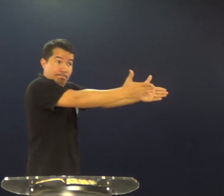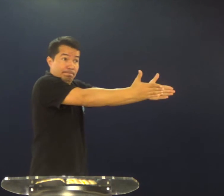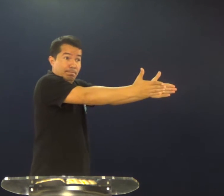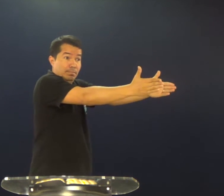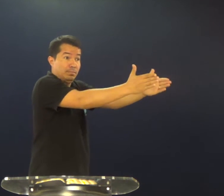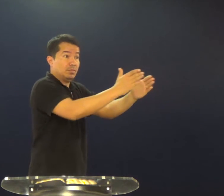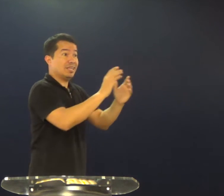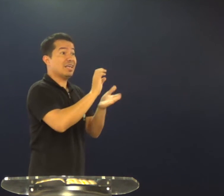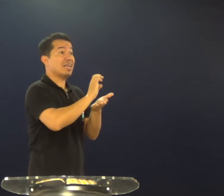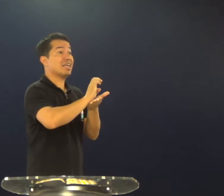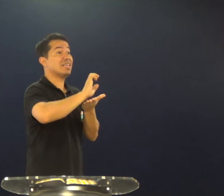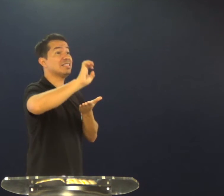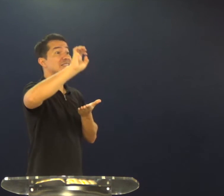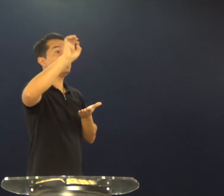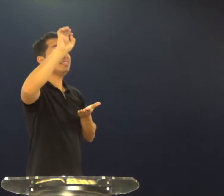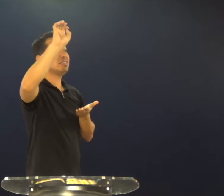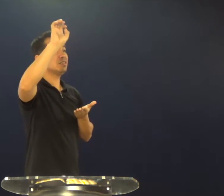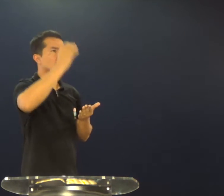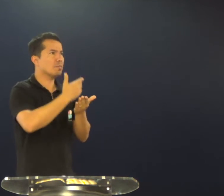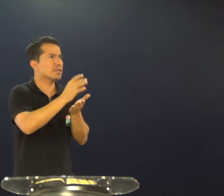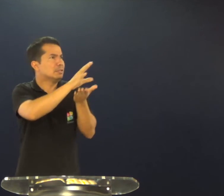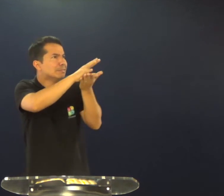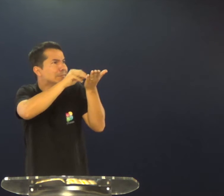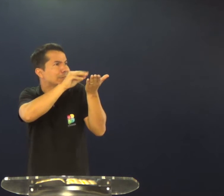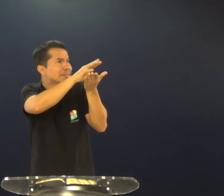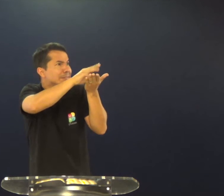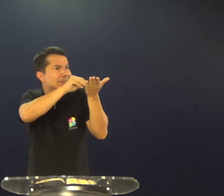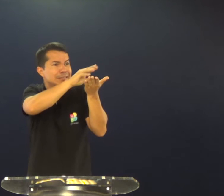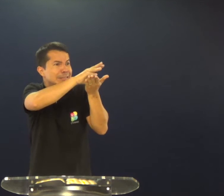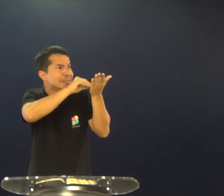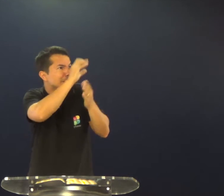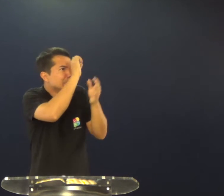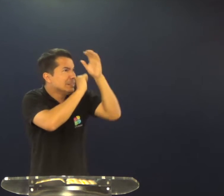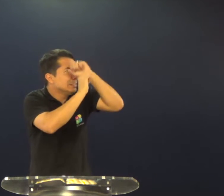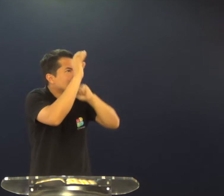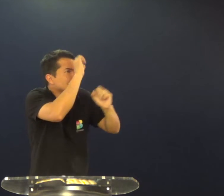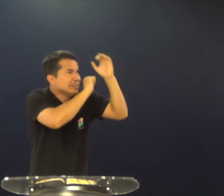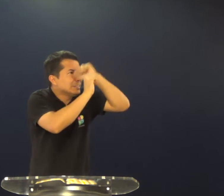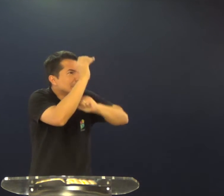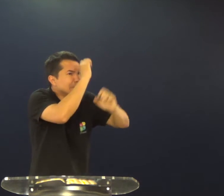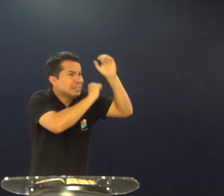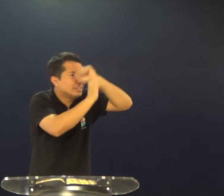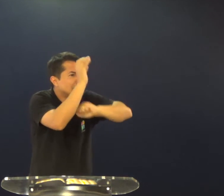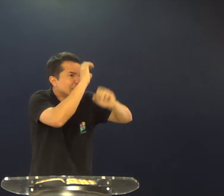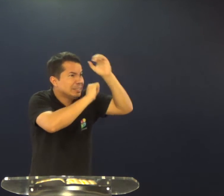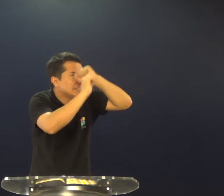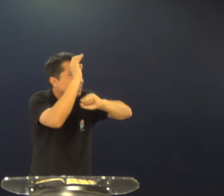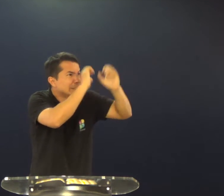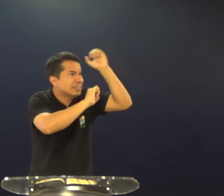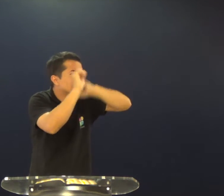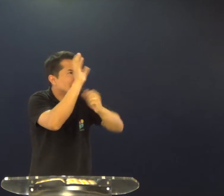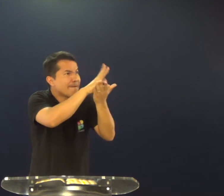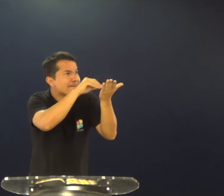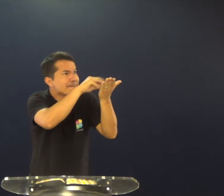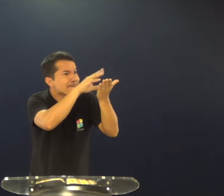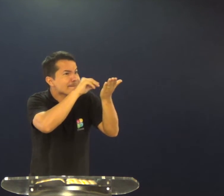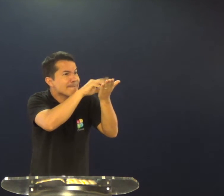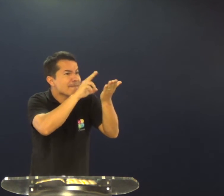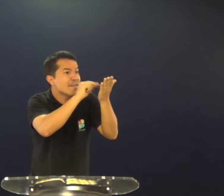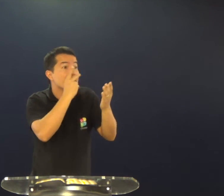e ele passa, então, a seguir o seu mestre, a copiar dele, a ouvir e